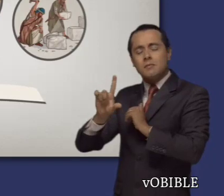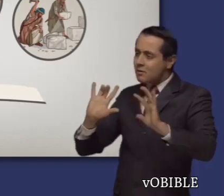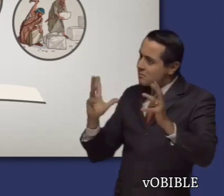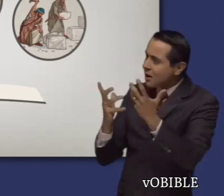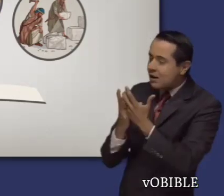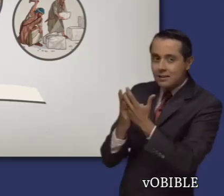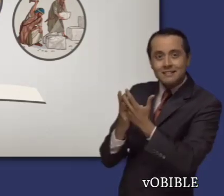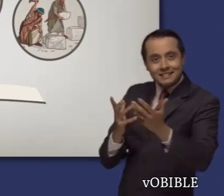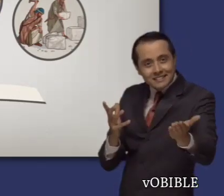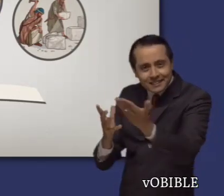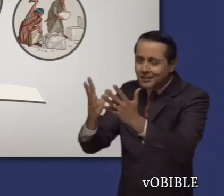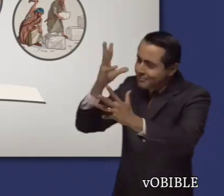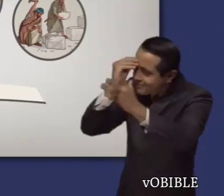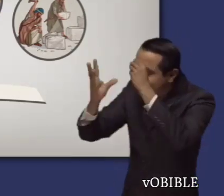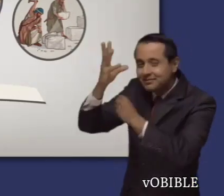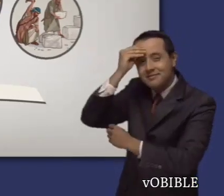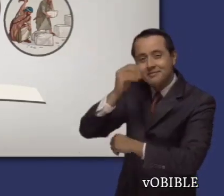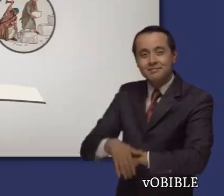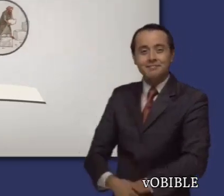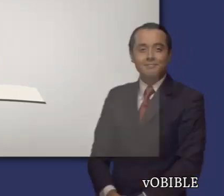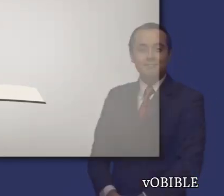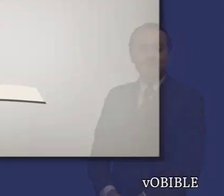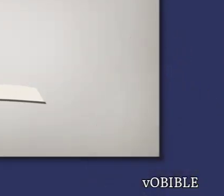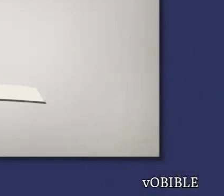profecía de Daniel sobre la llegada del Mesías.